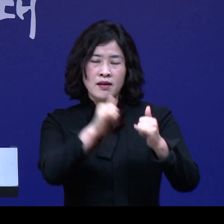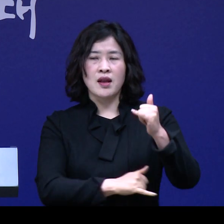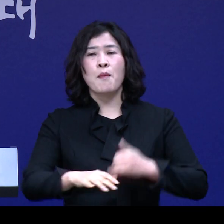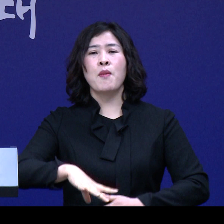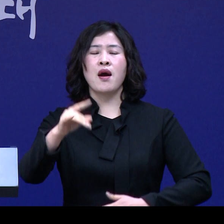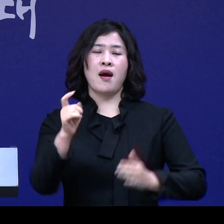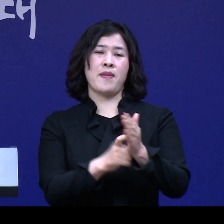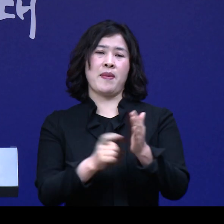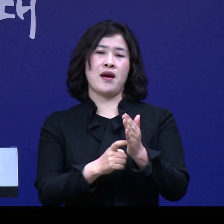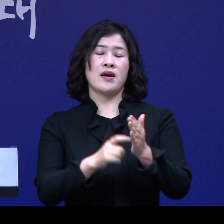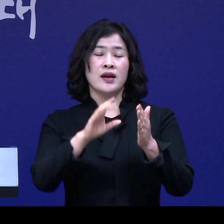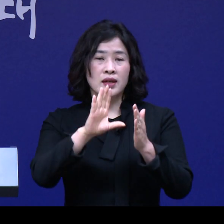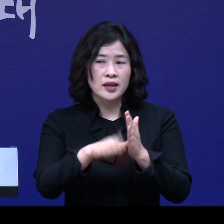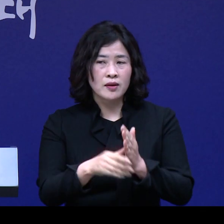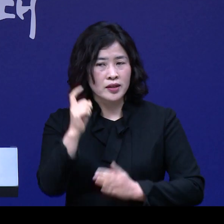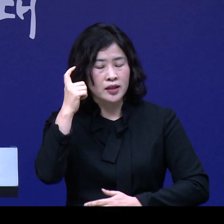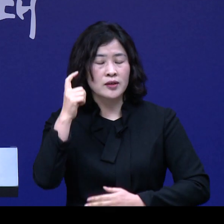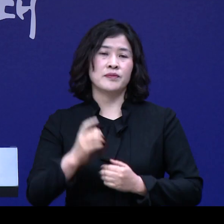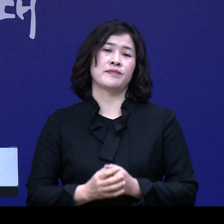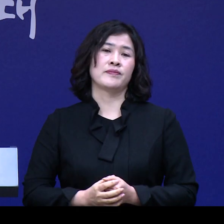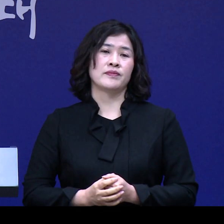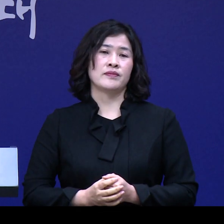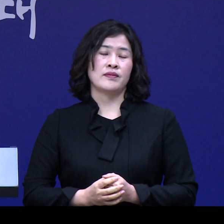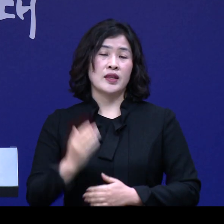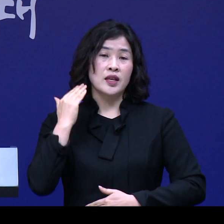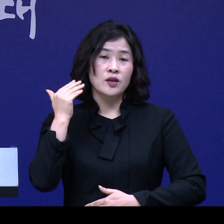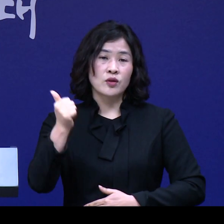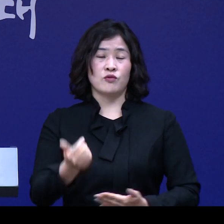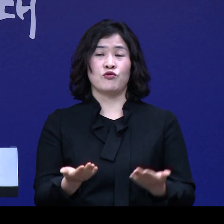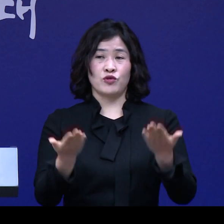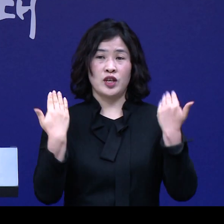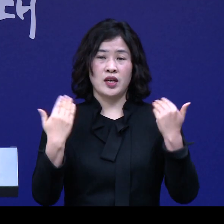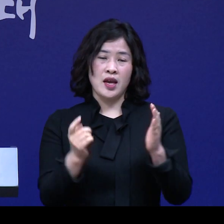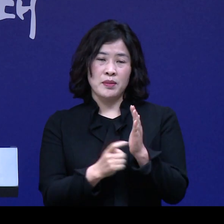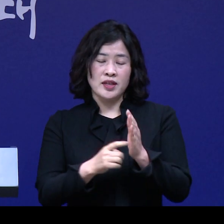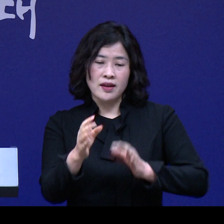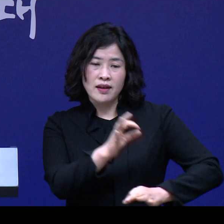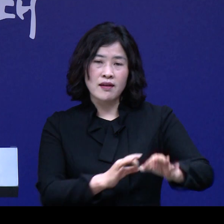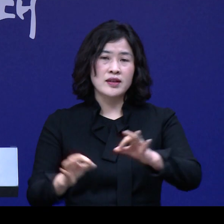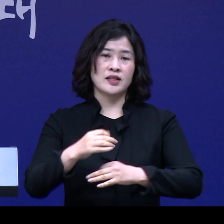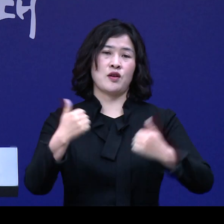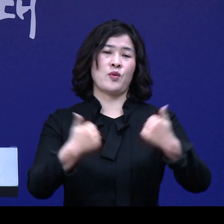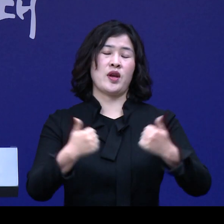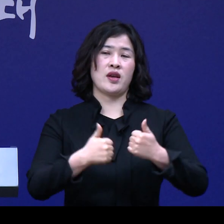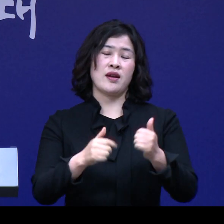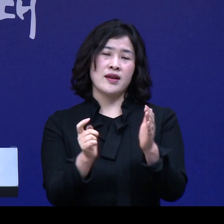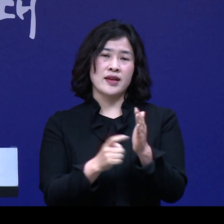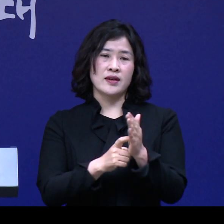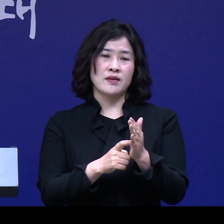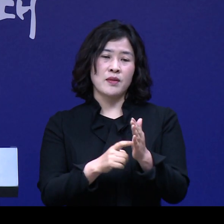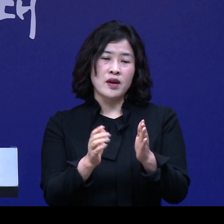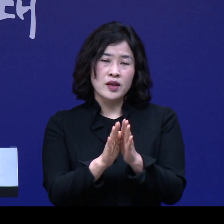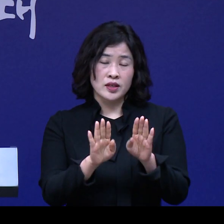비상시국으로 인식을 하고 대통령 주재의 비상경제회의를 긴급